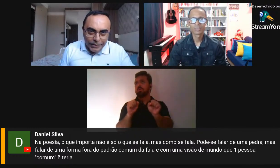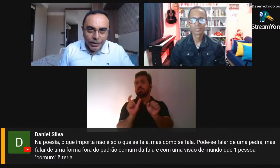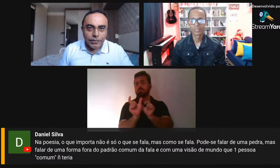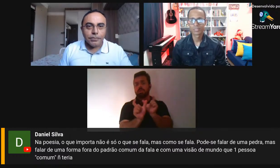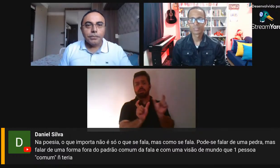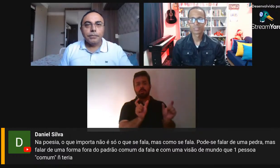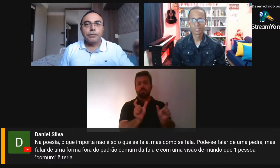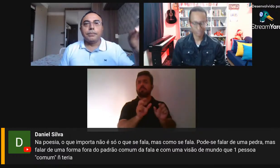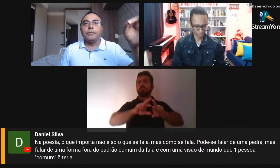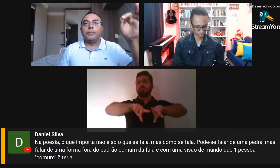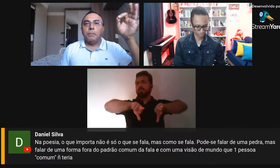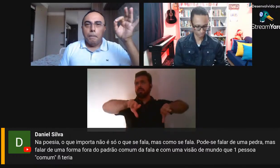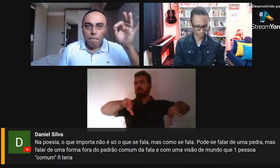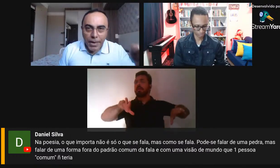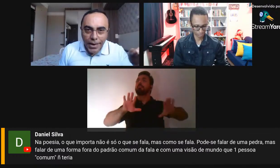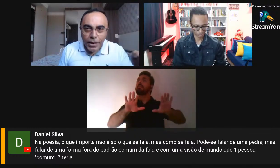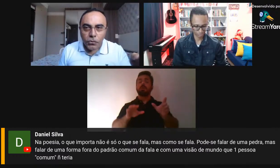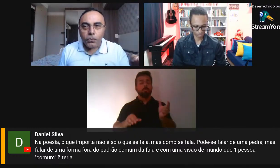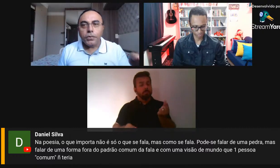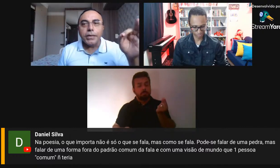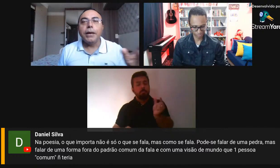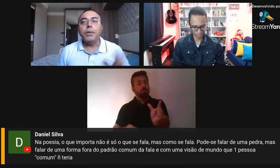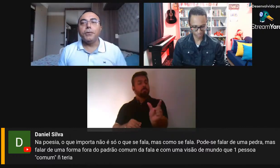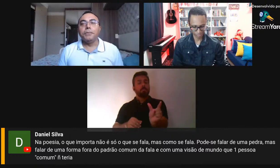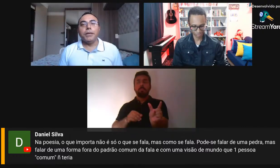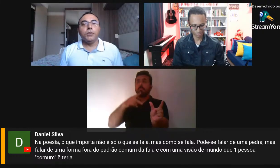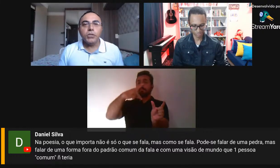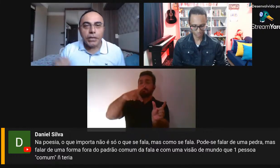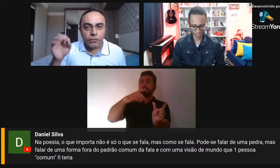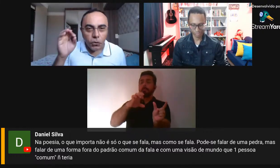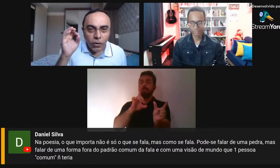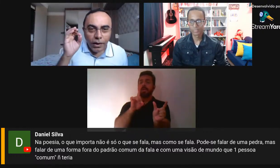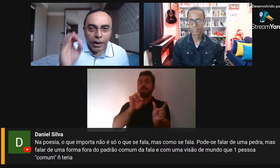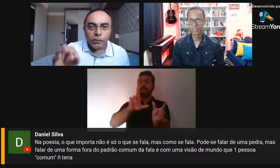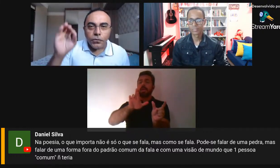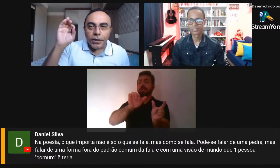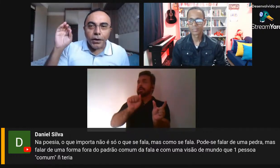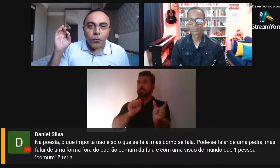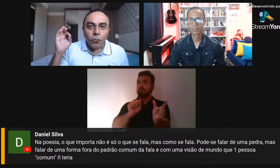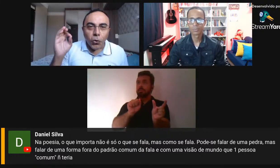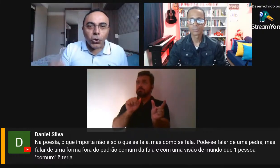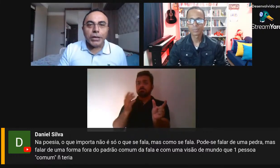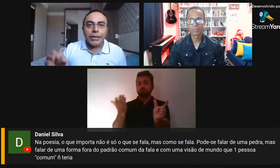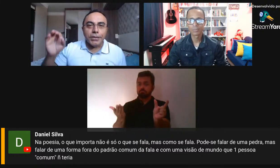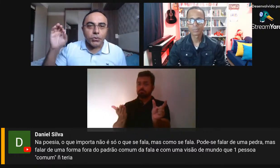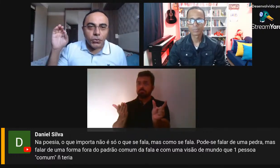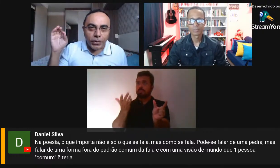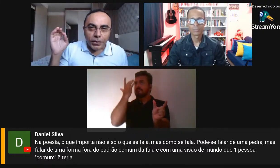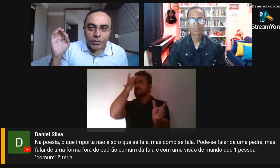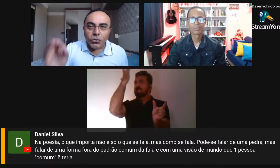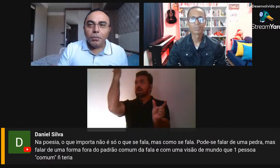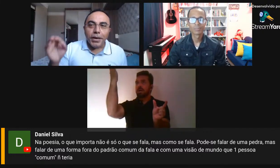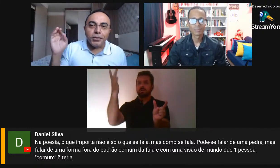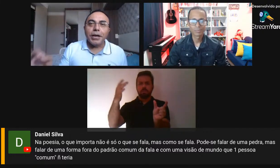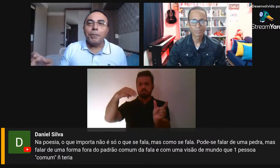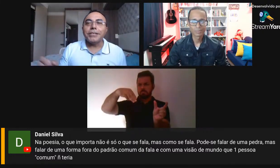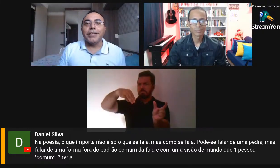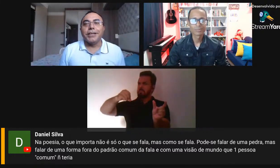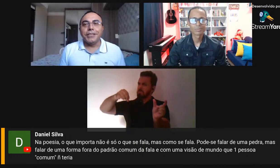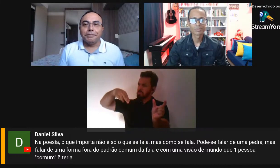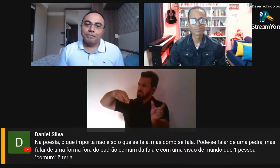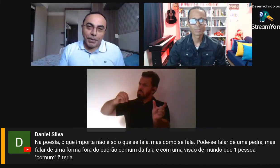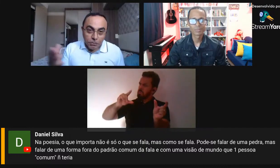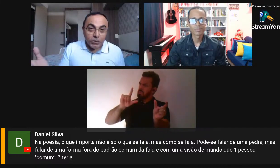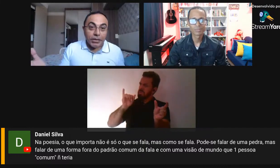pedra, meio e caminho. Ele não escreveu havia um monolito no meio da